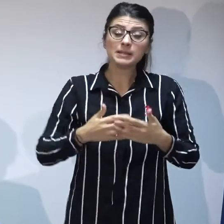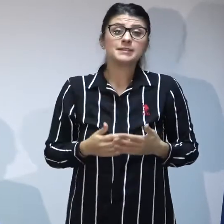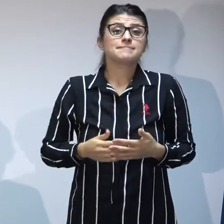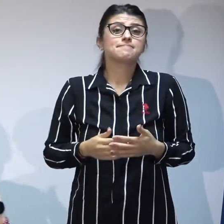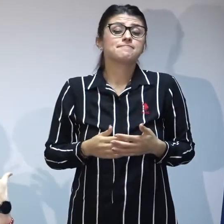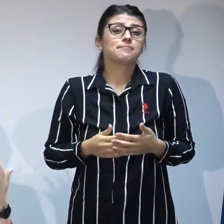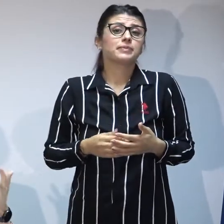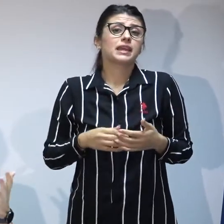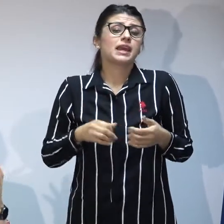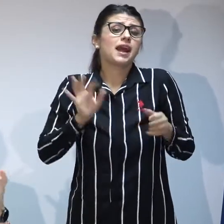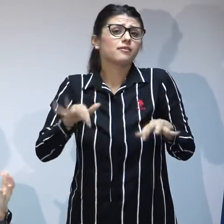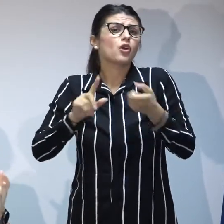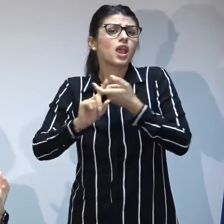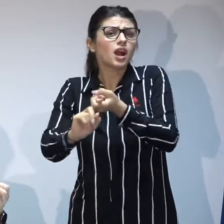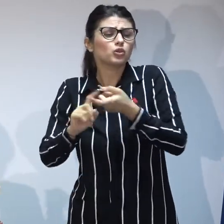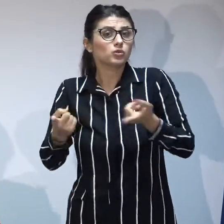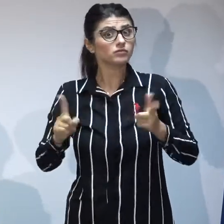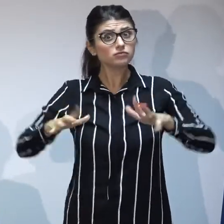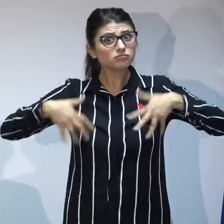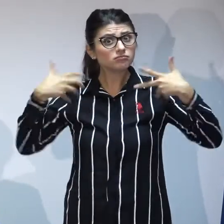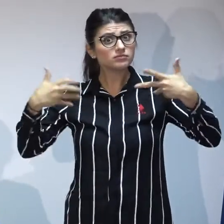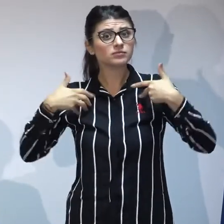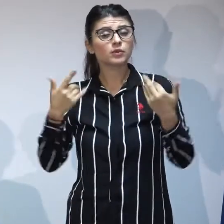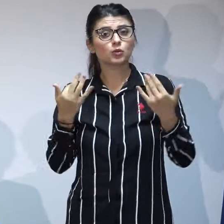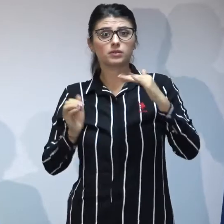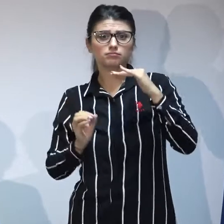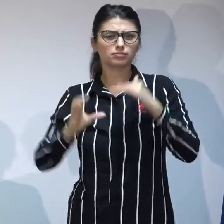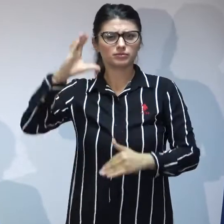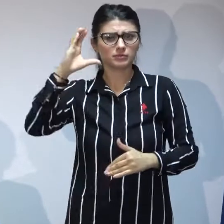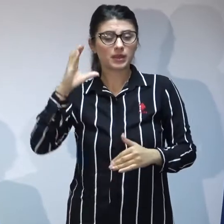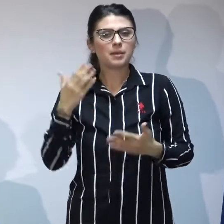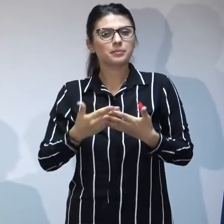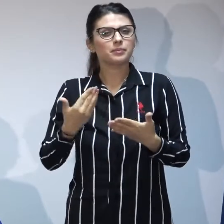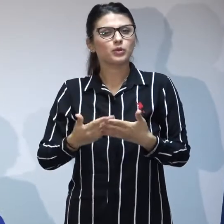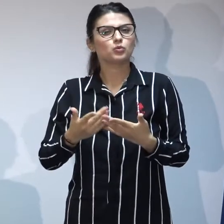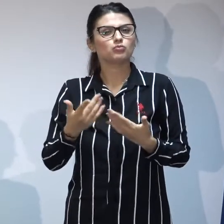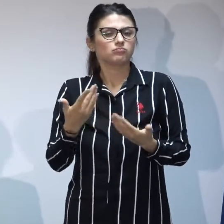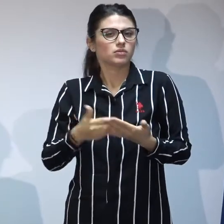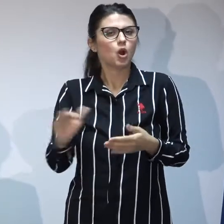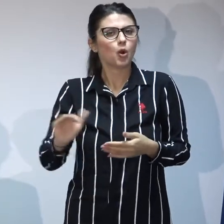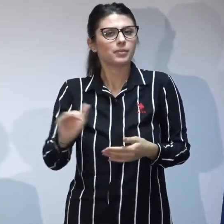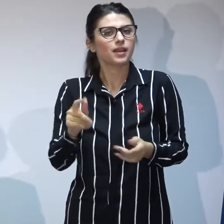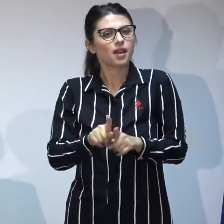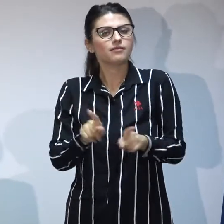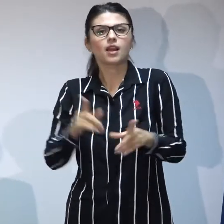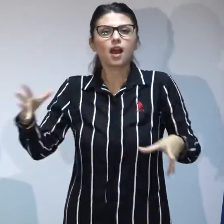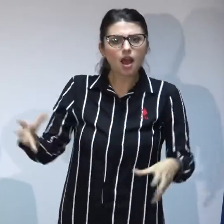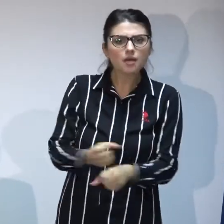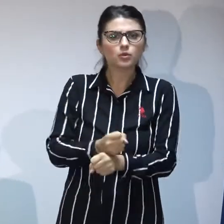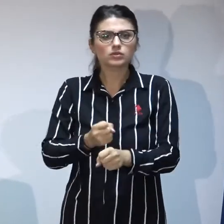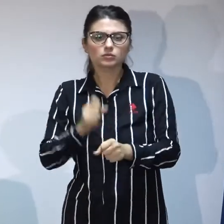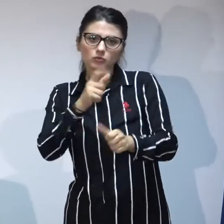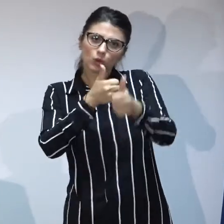legat de această creștere spectaculoasă a cifrei de copii adoptabili pe care am obținut-o cu o